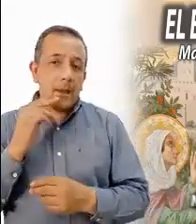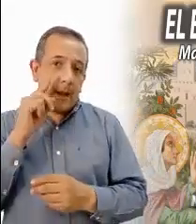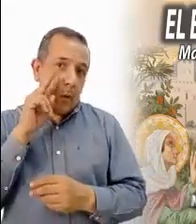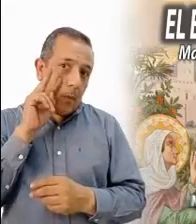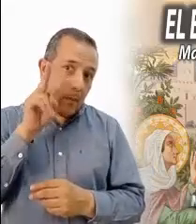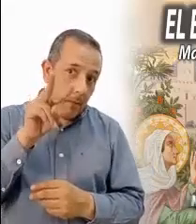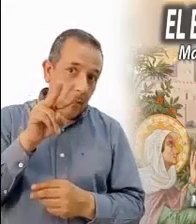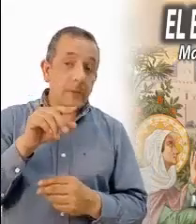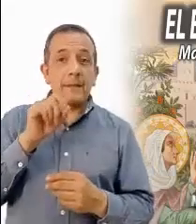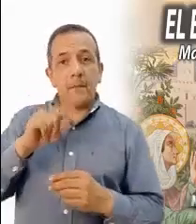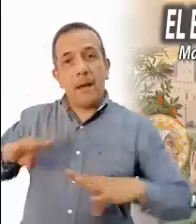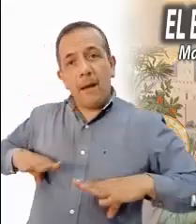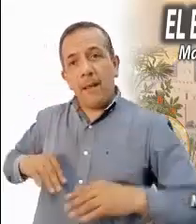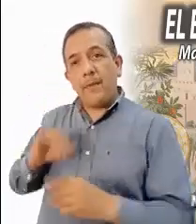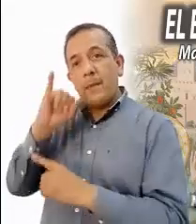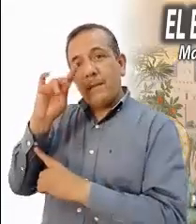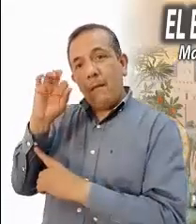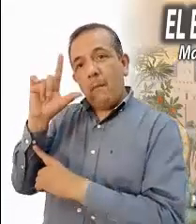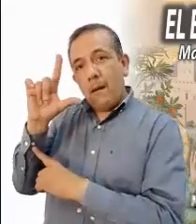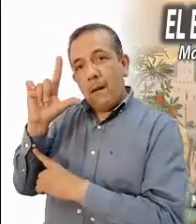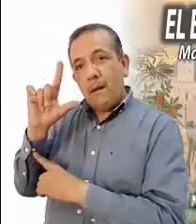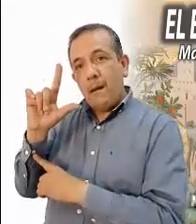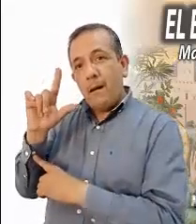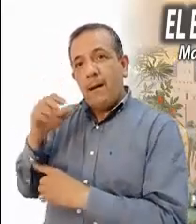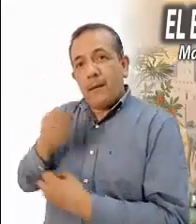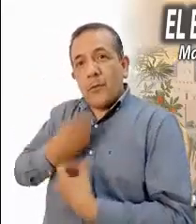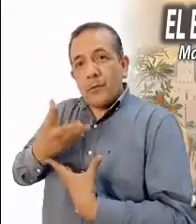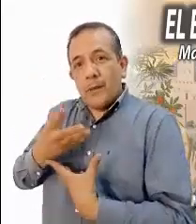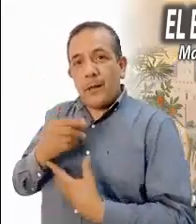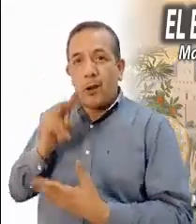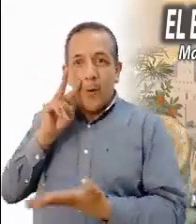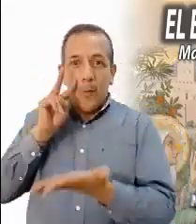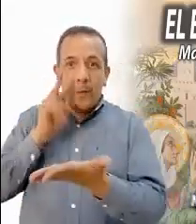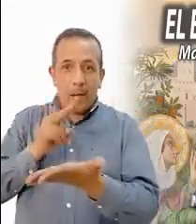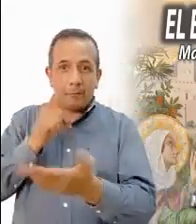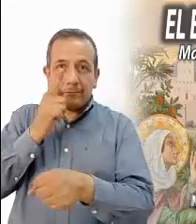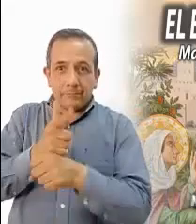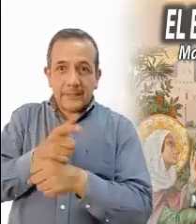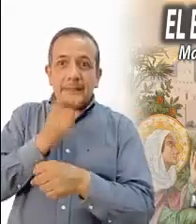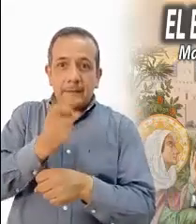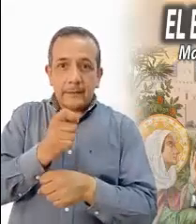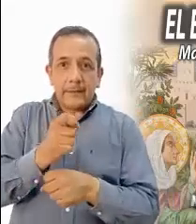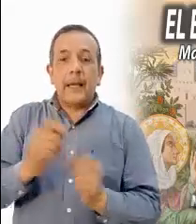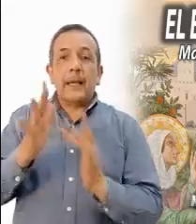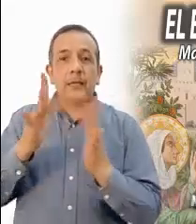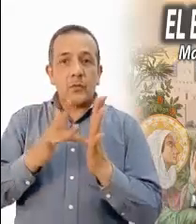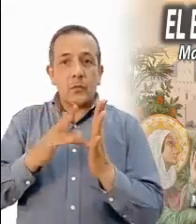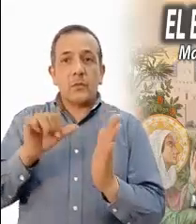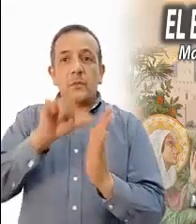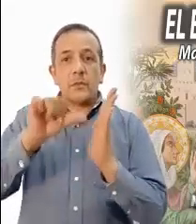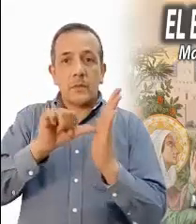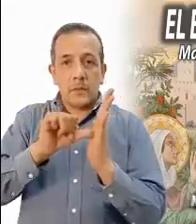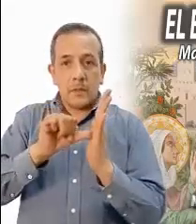exclamaciones y en la actitud de Isabel. Esto sucede cuando está presente en medio de las personas